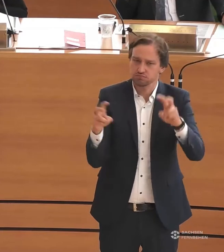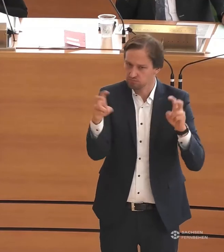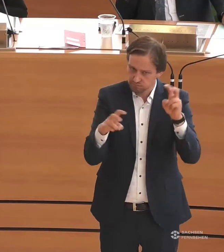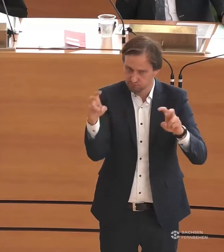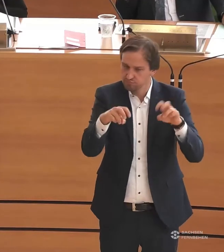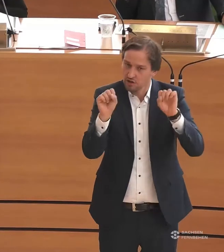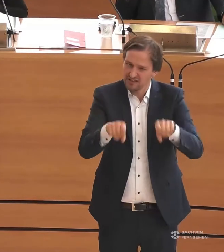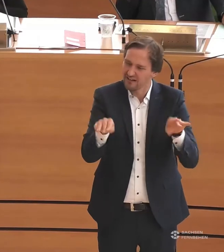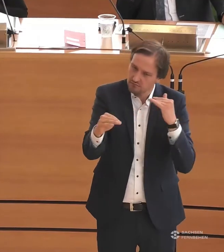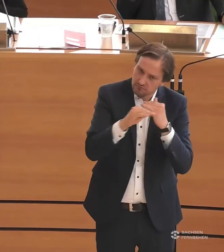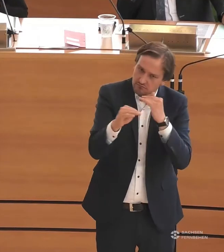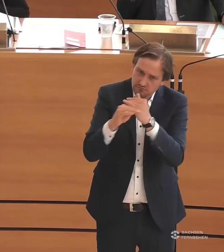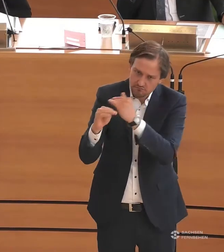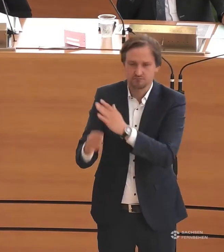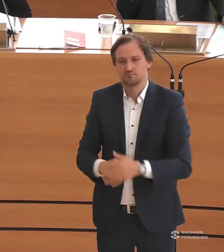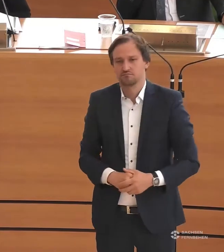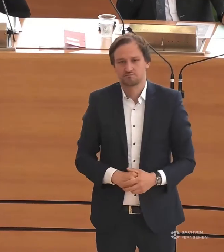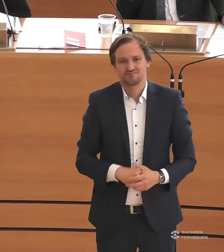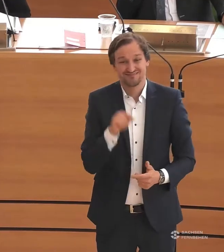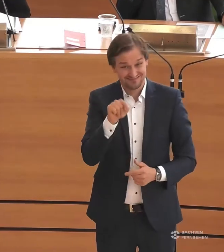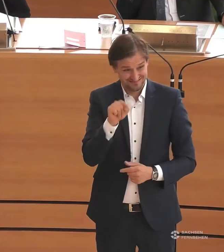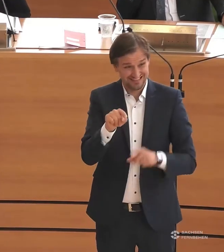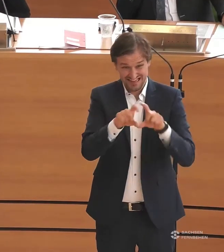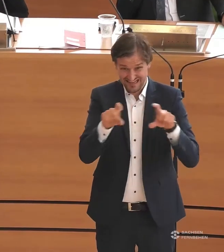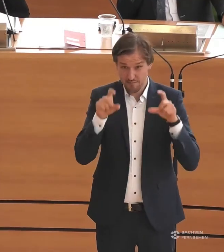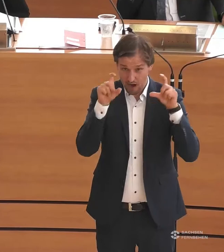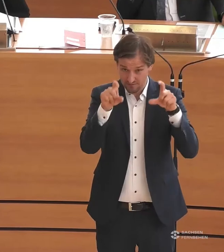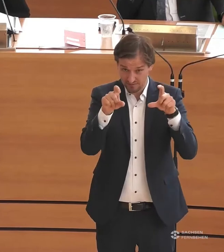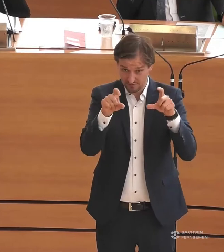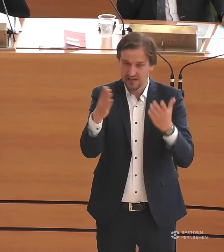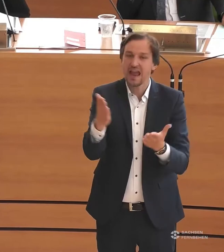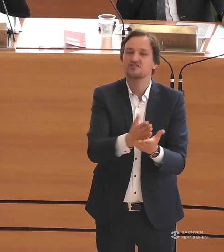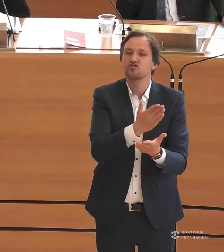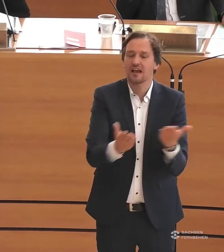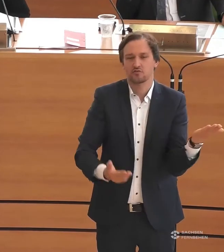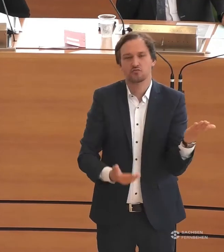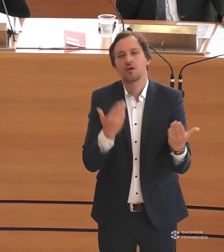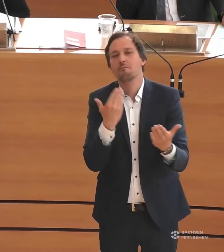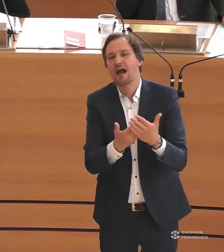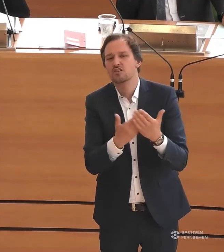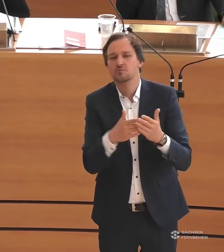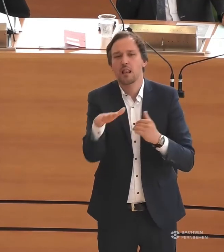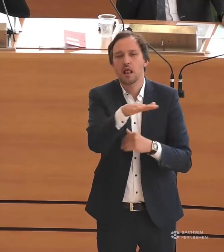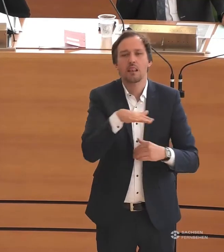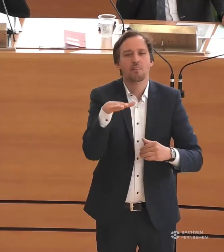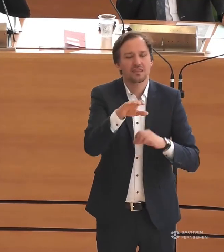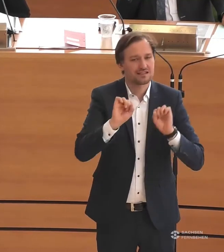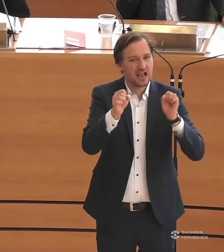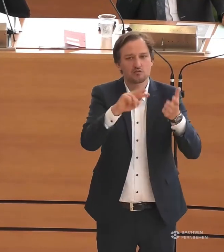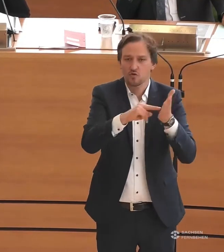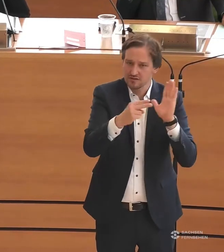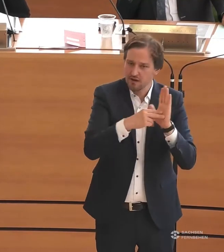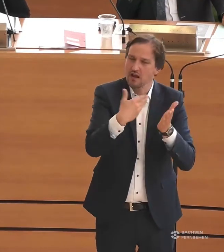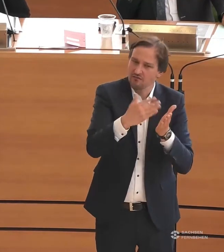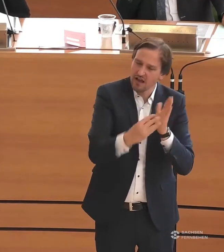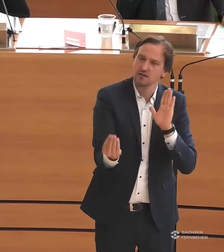Und genau das bedeutet auch, dass, wenn es eben um Entscheidungen geht, wie die Fortschreibung des Landesaktionsplanes oder eben